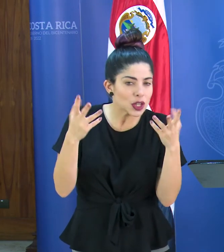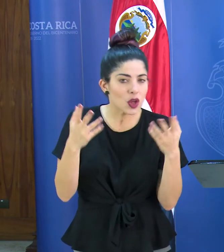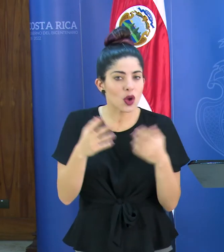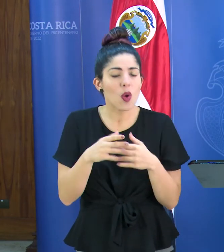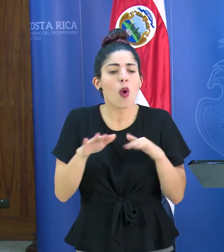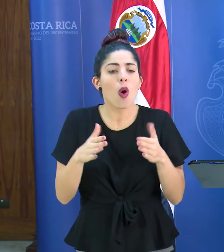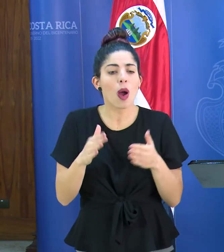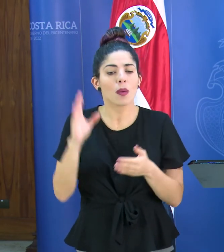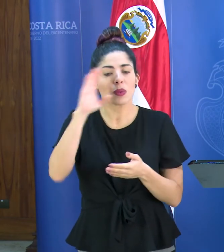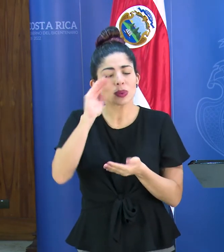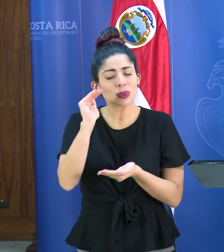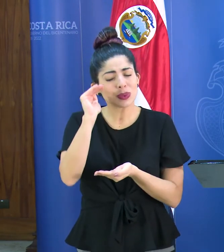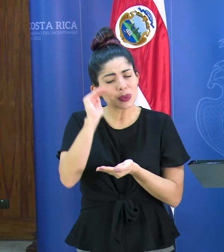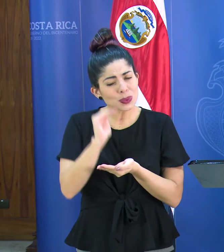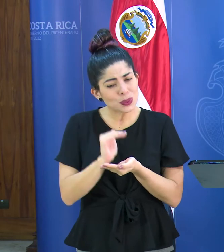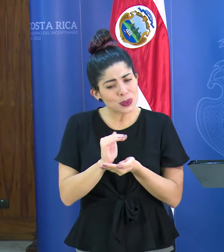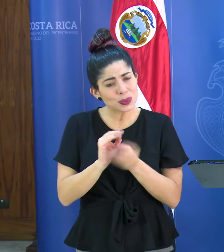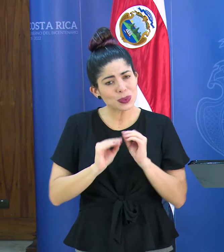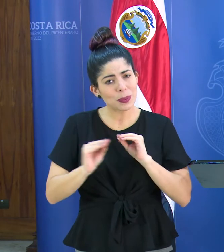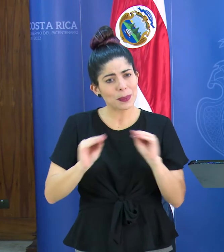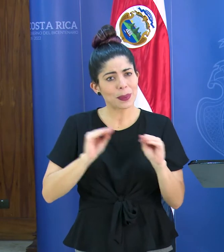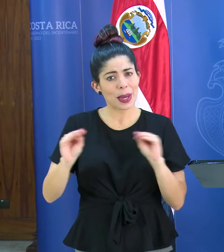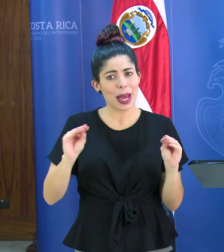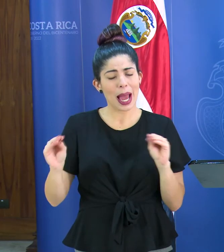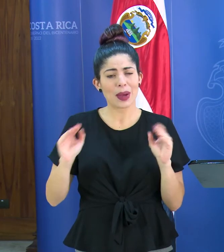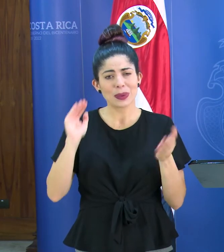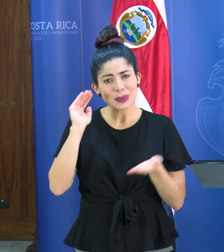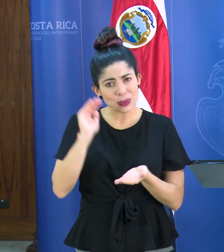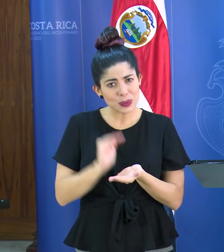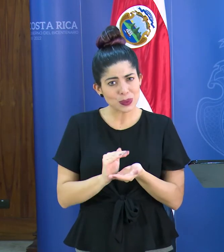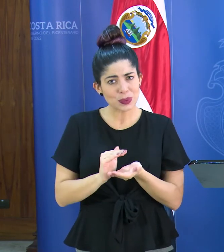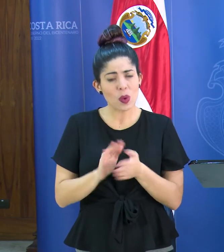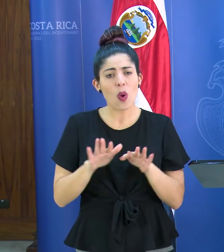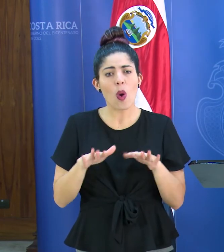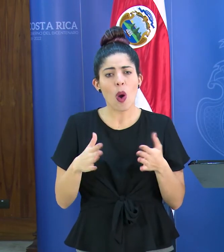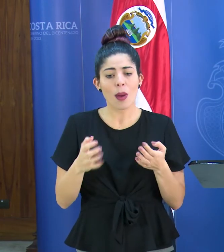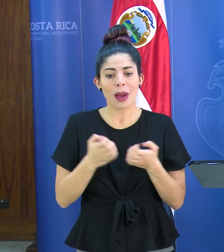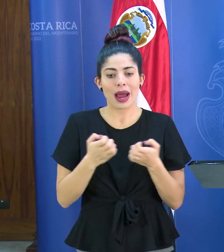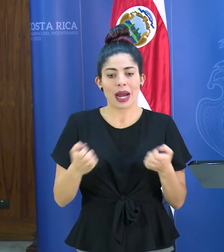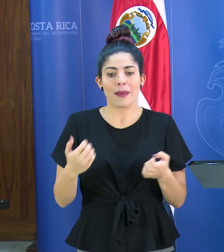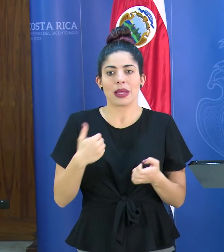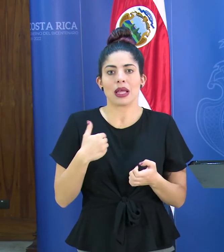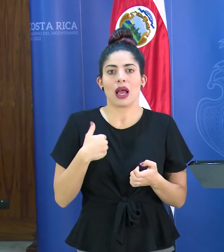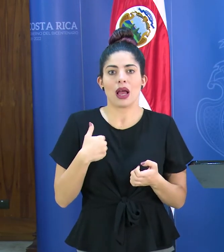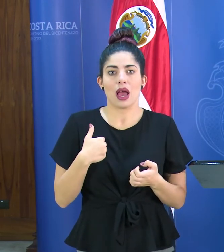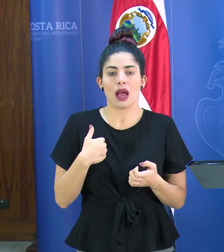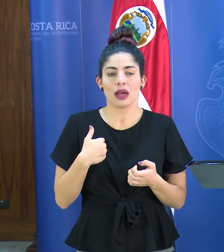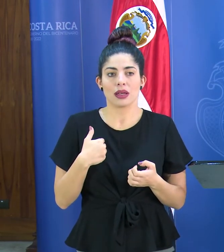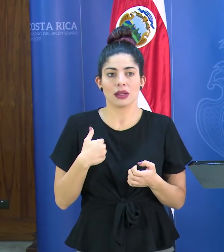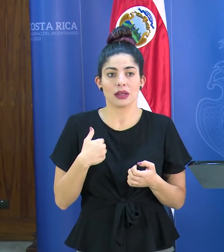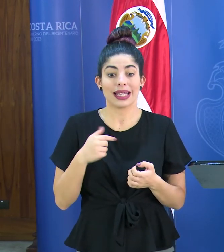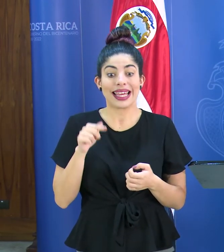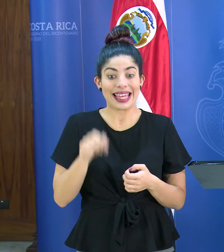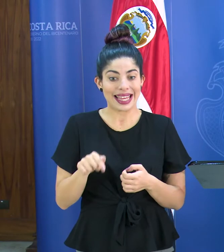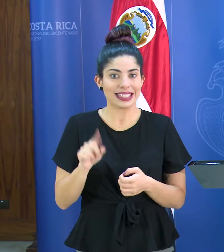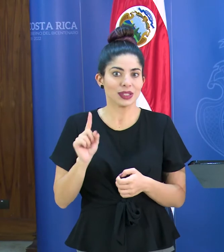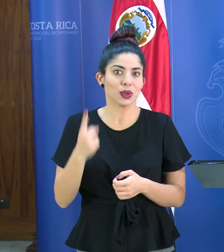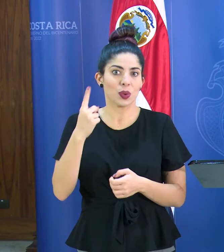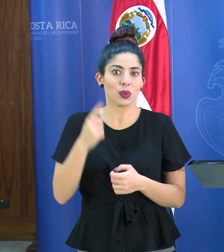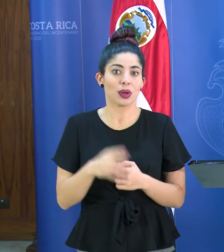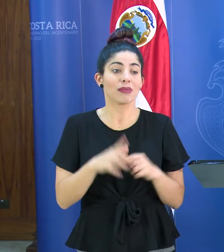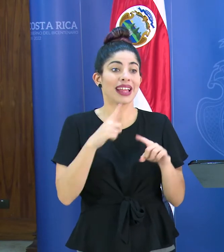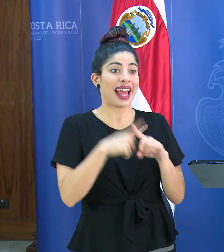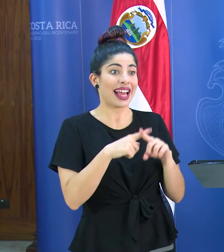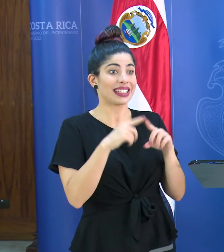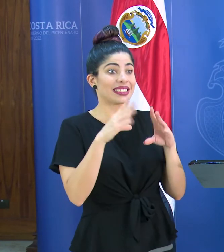mitigar esa ola expansiva de contagio con las herramientas que tengamos en las manos y esta es una gracias